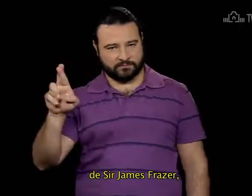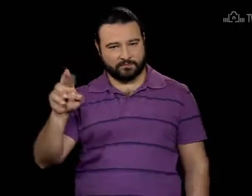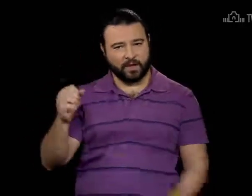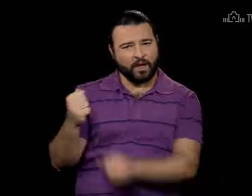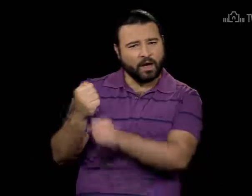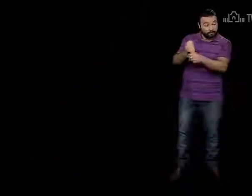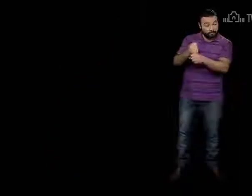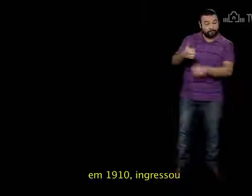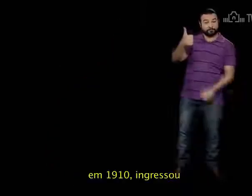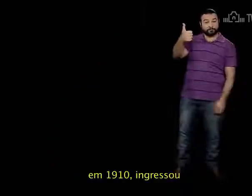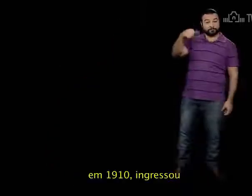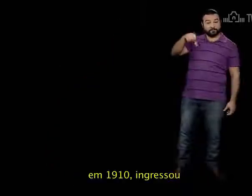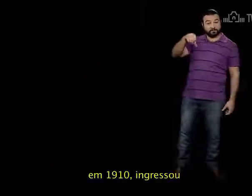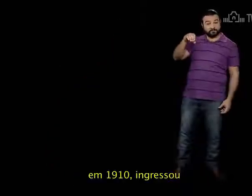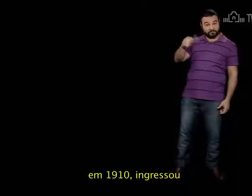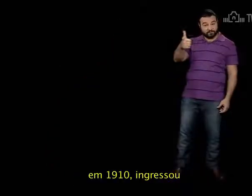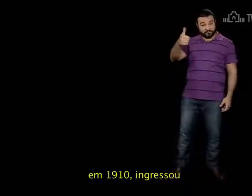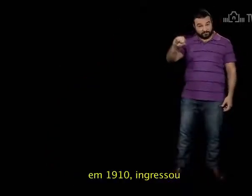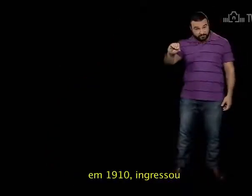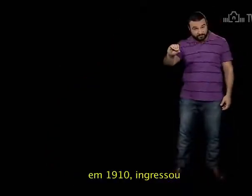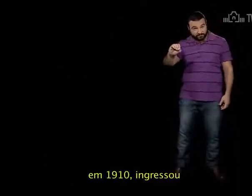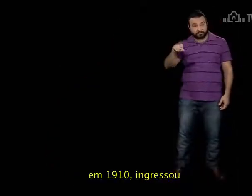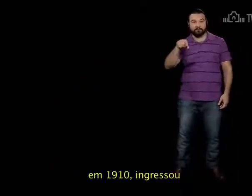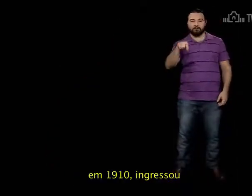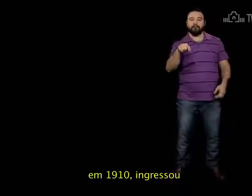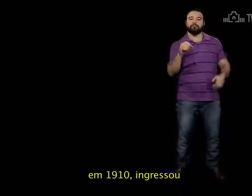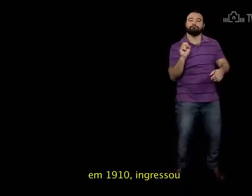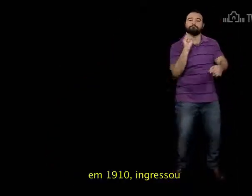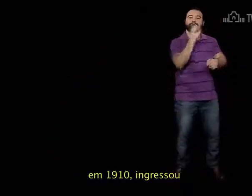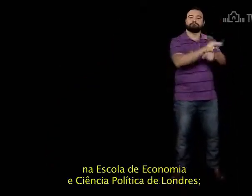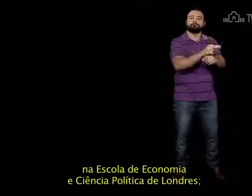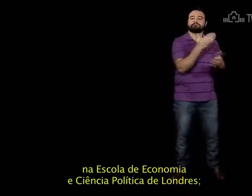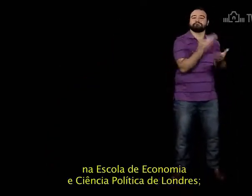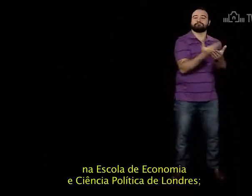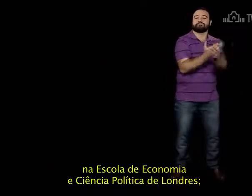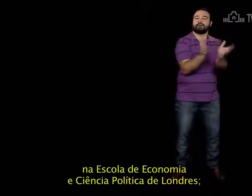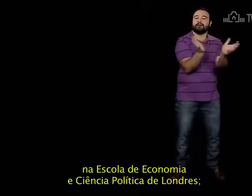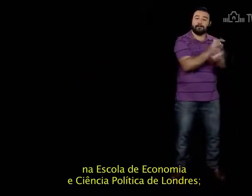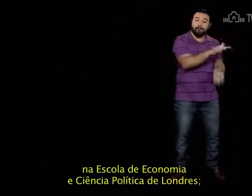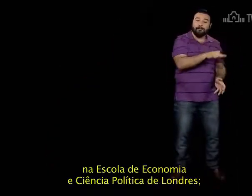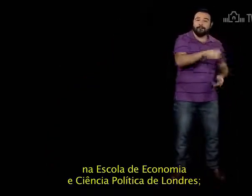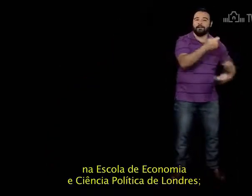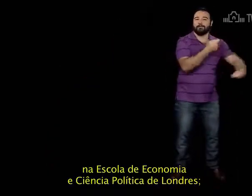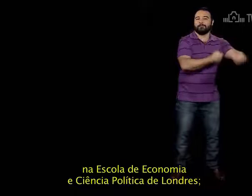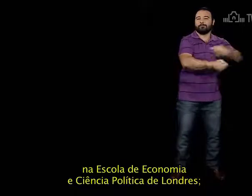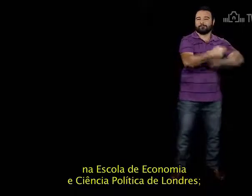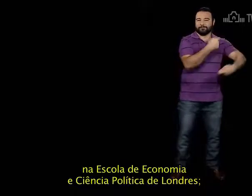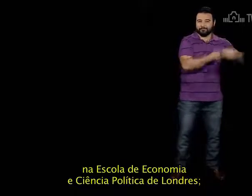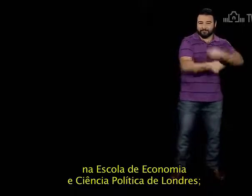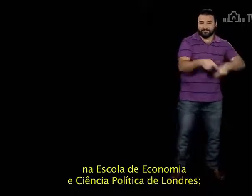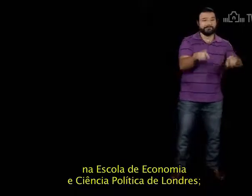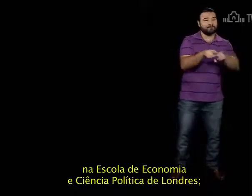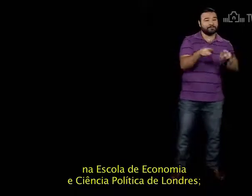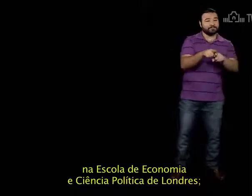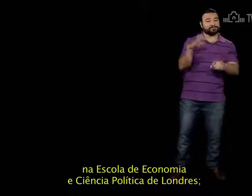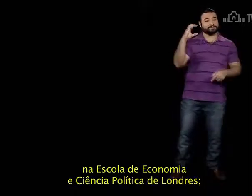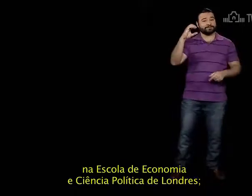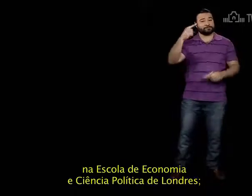Em 1910, ingressou na Escola de Economia e Ciência